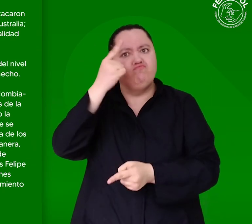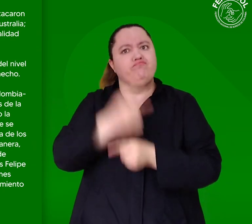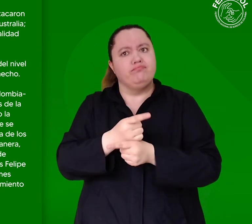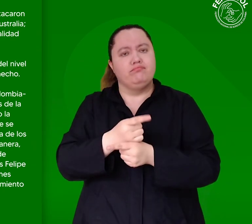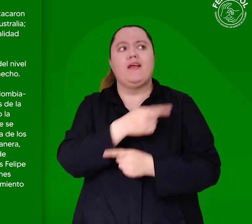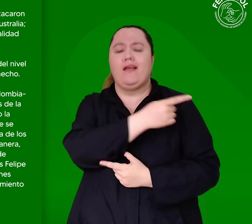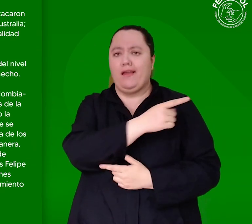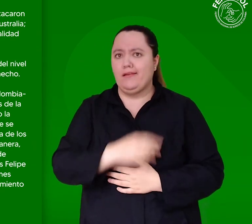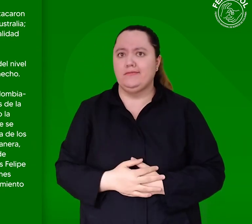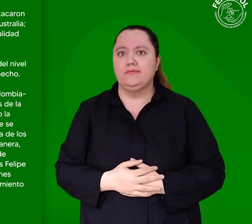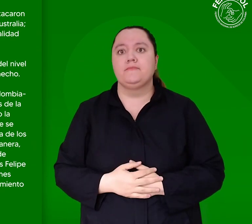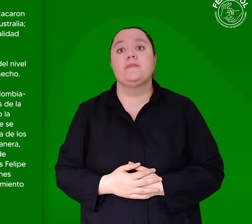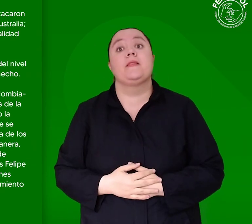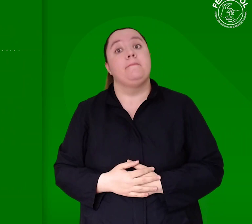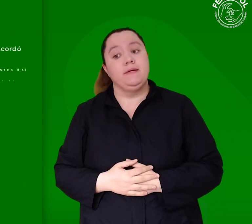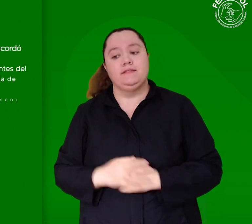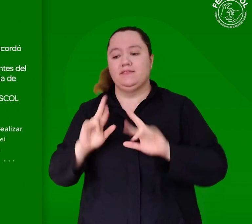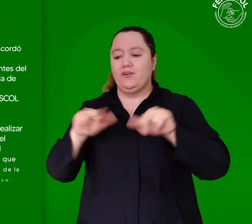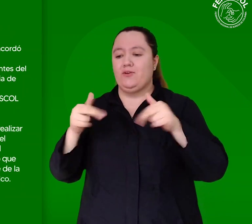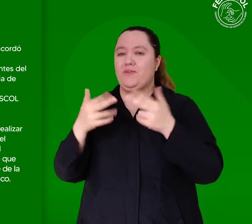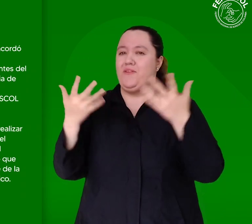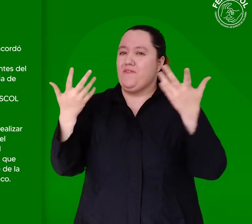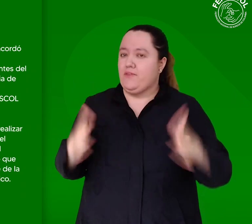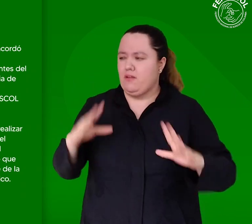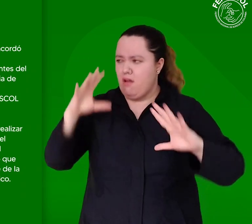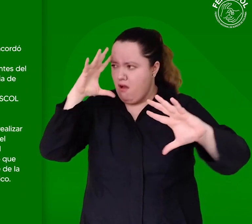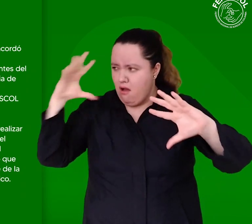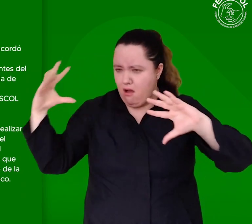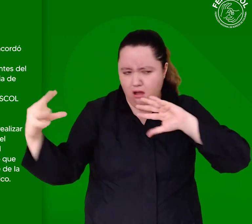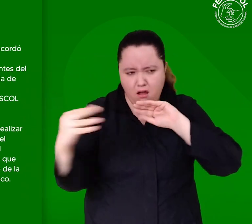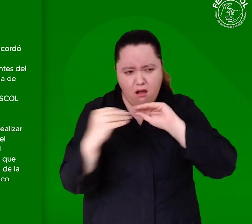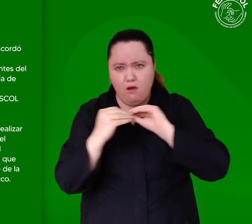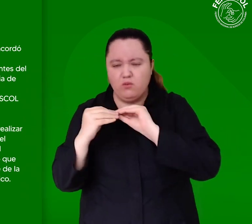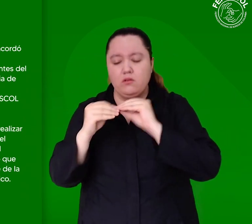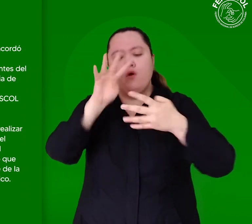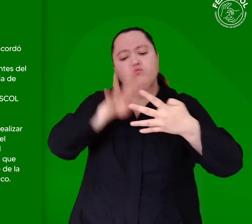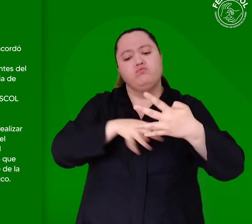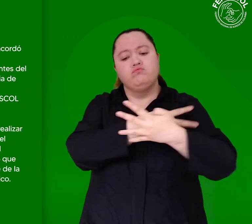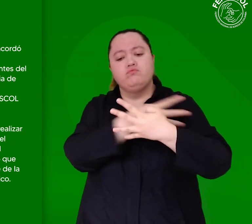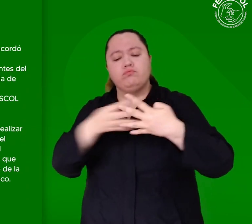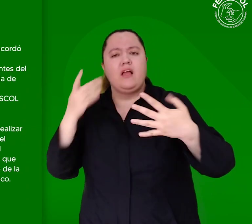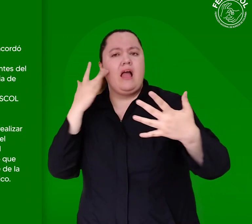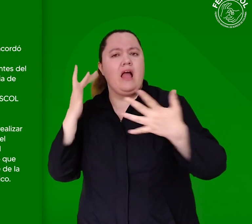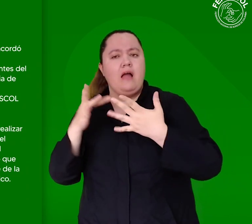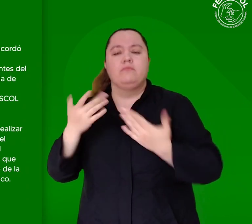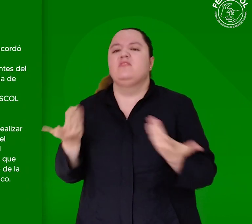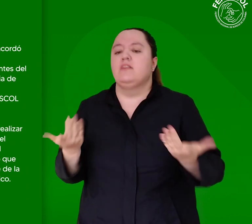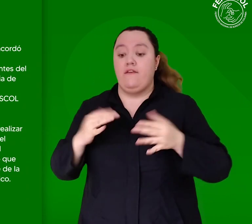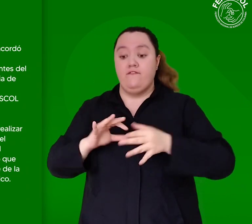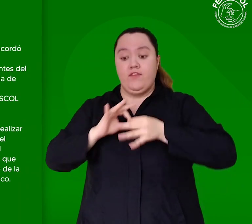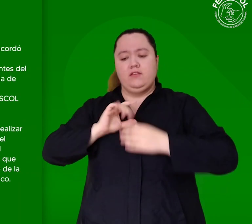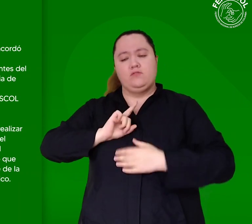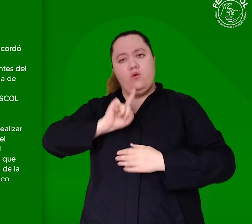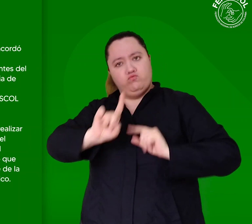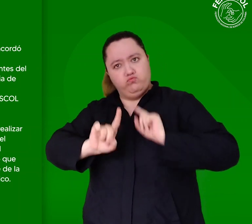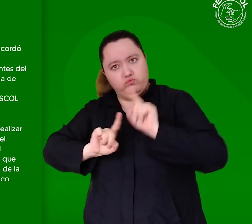De igual forma, finalizando el encuentro, se acordó manejar un cronograma con espacios de participación de FENASCOL y los